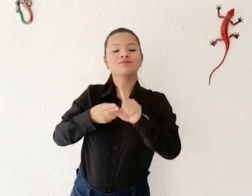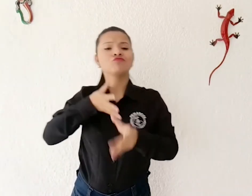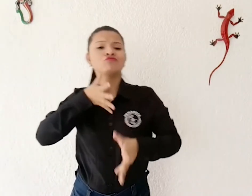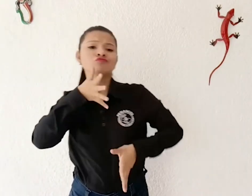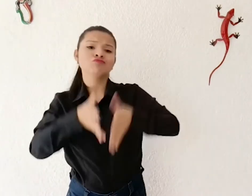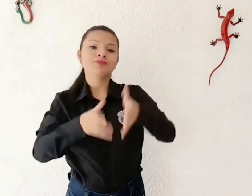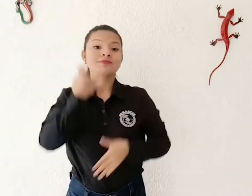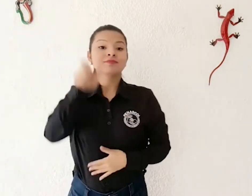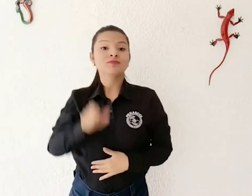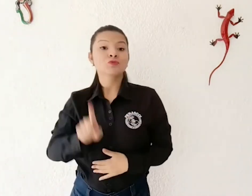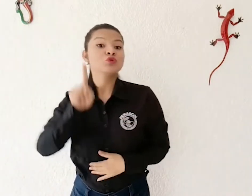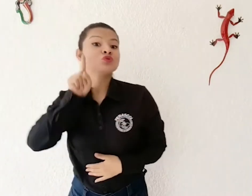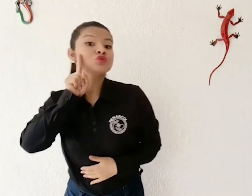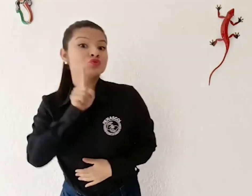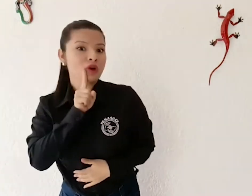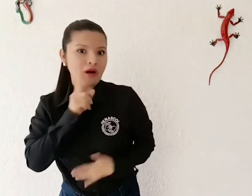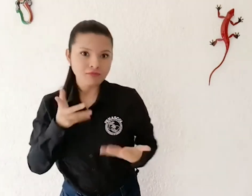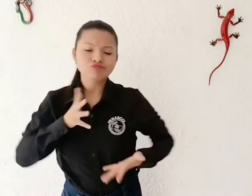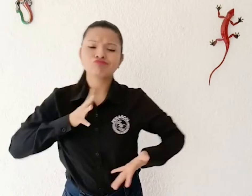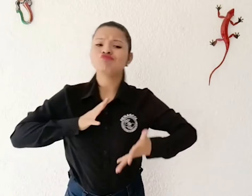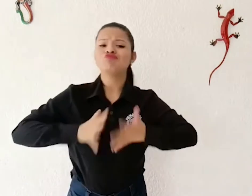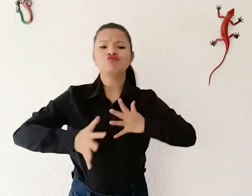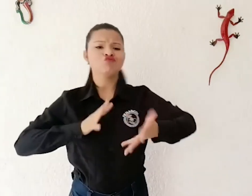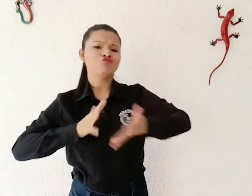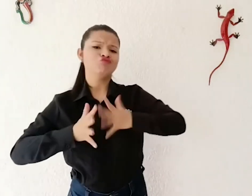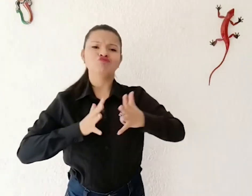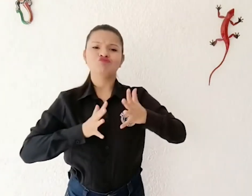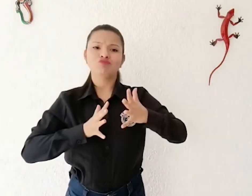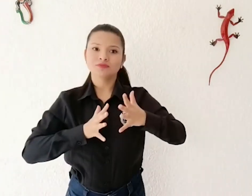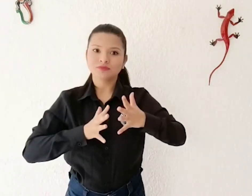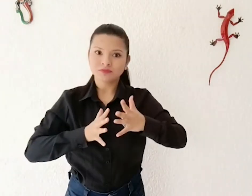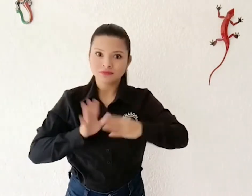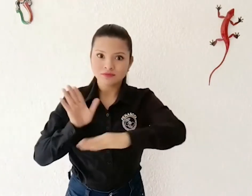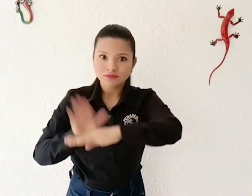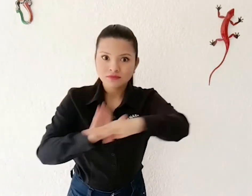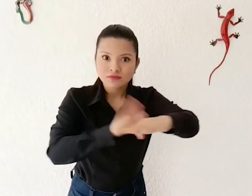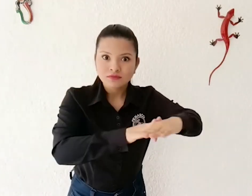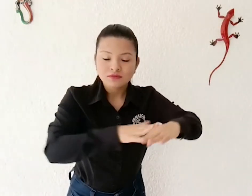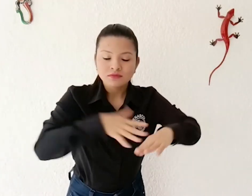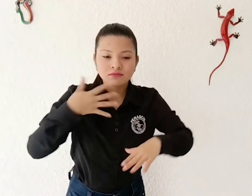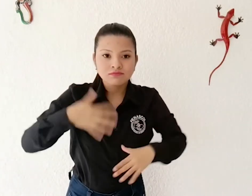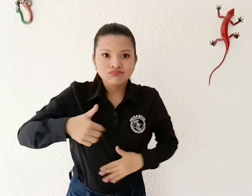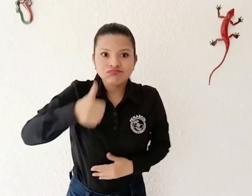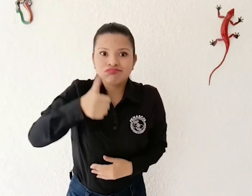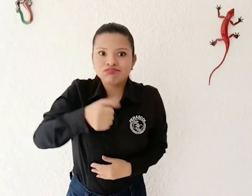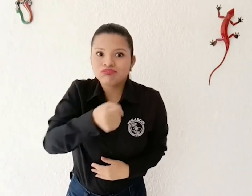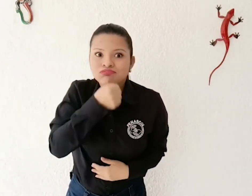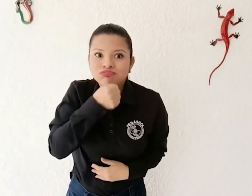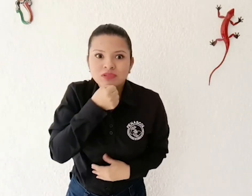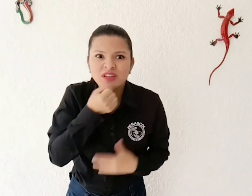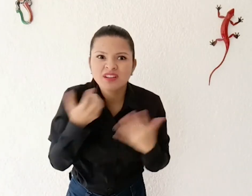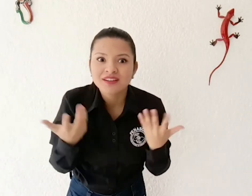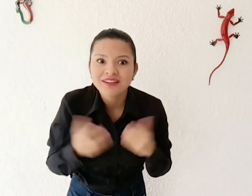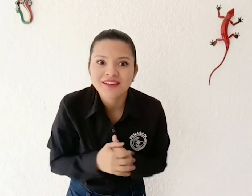contamos con un intérprete sordo a lengua de señas colombiana. Y ahora tenemos una excelente noticia.